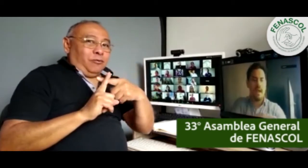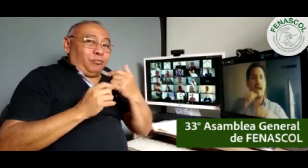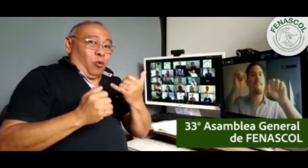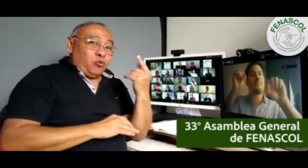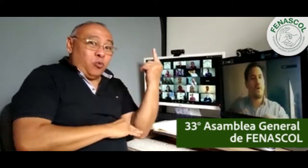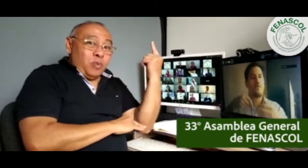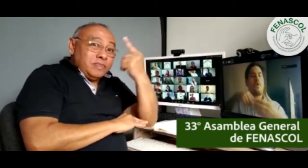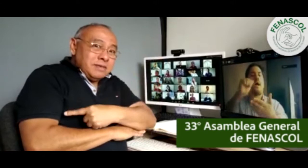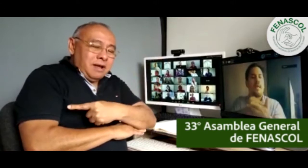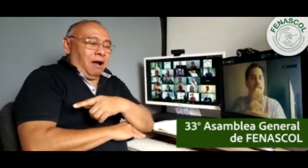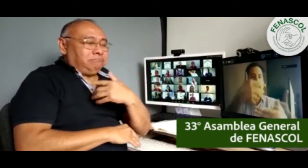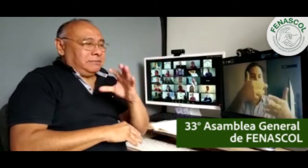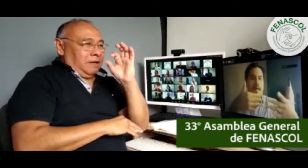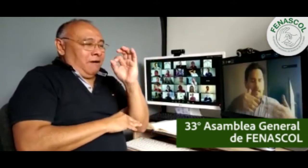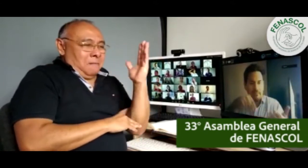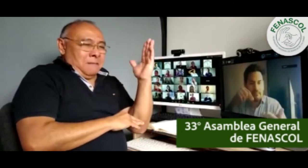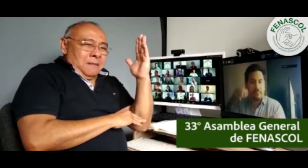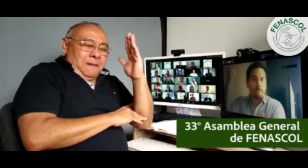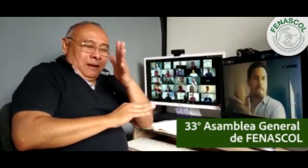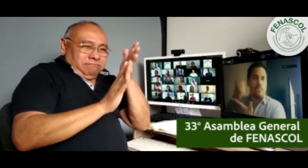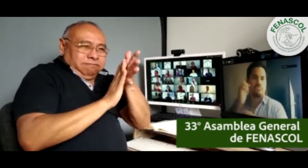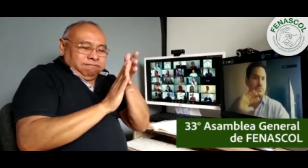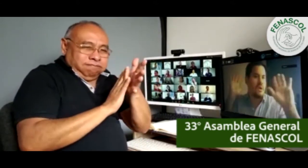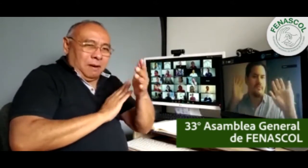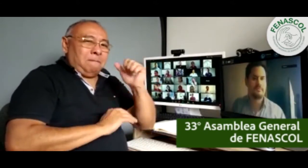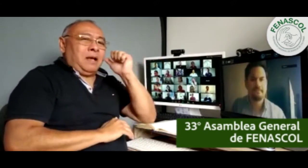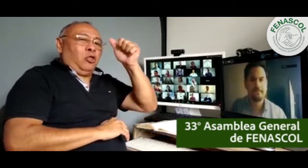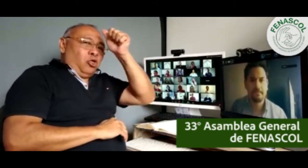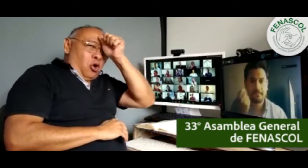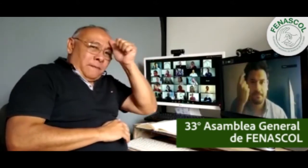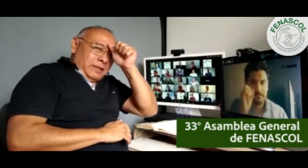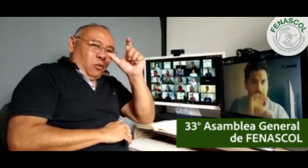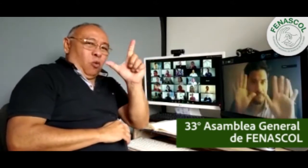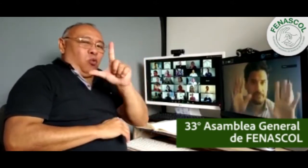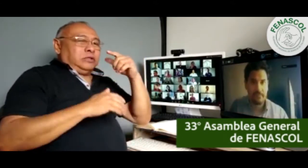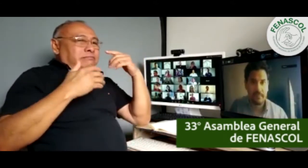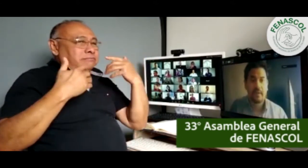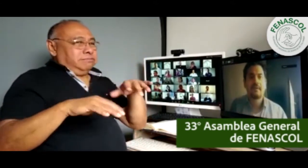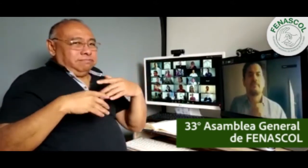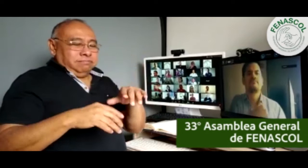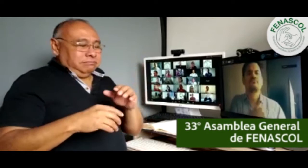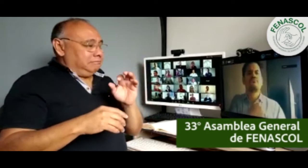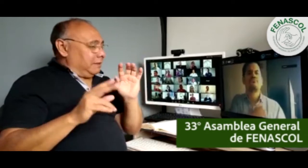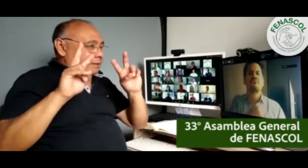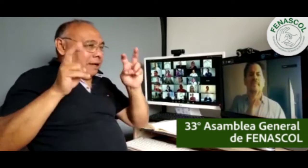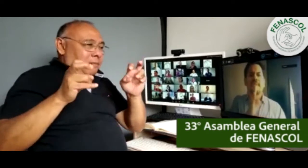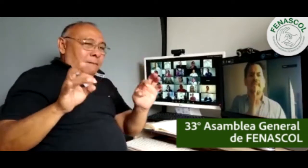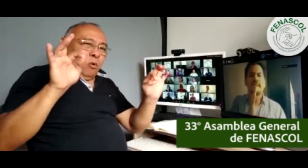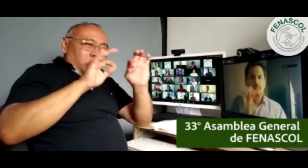ha sido muy positivo. Iniciamos el día sábado, continuamos el domingo, finalizando el lunes 17 de